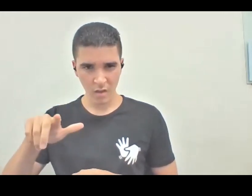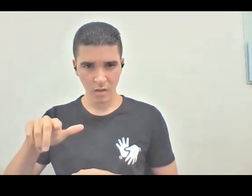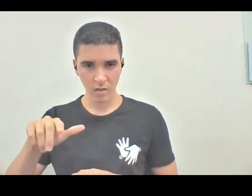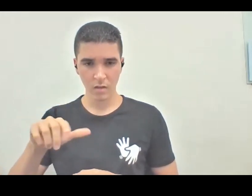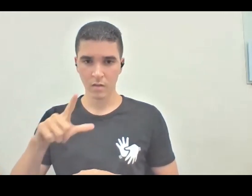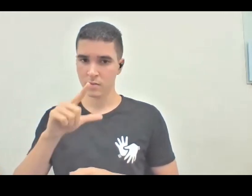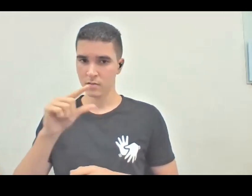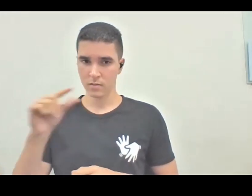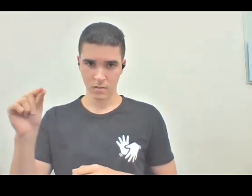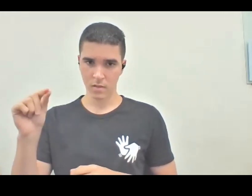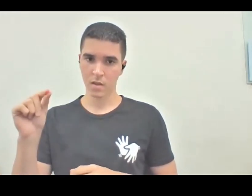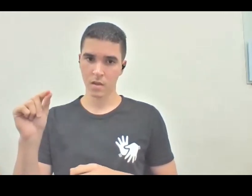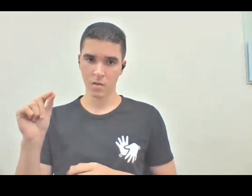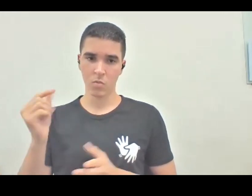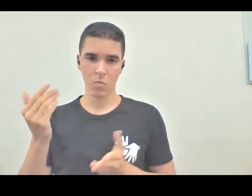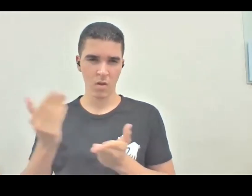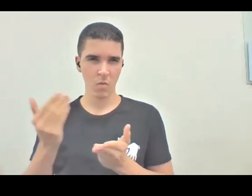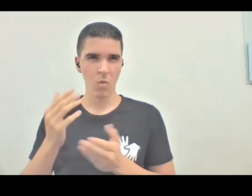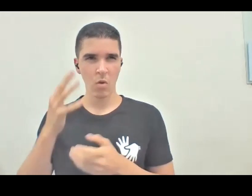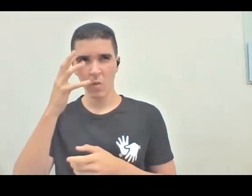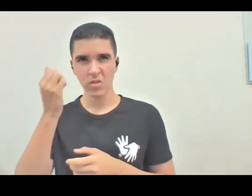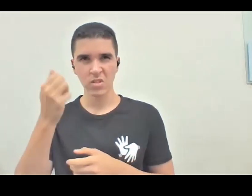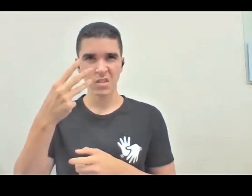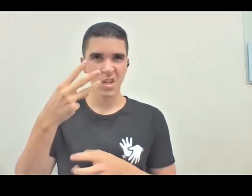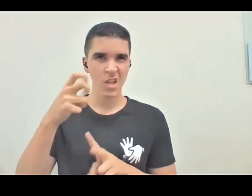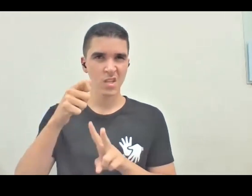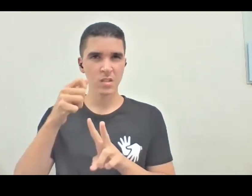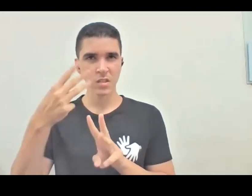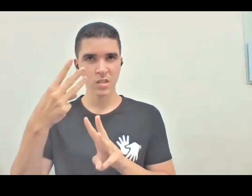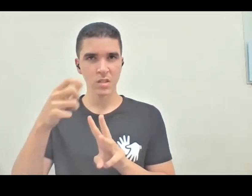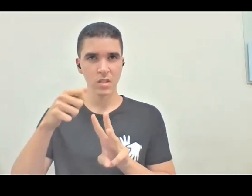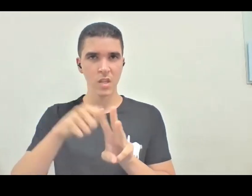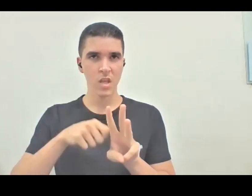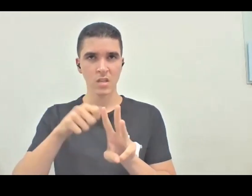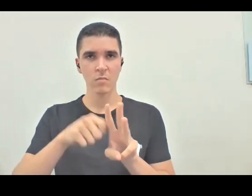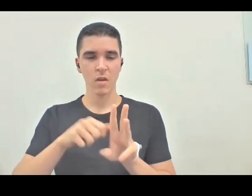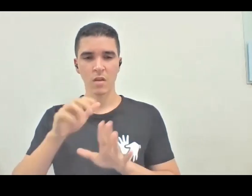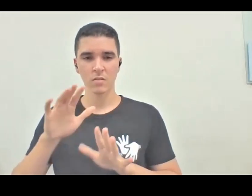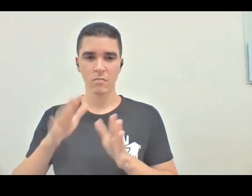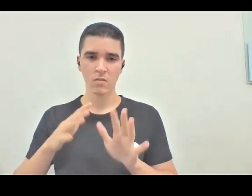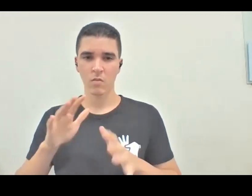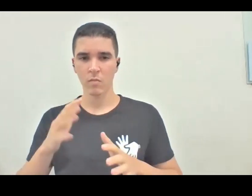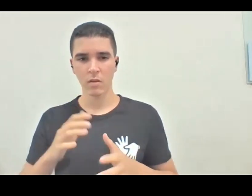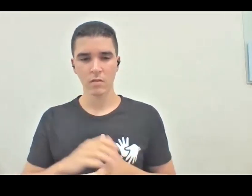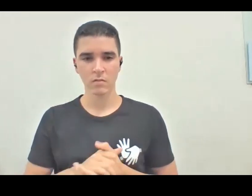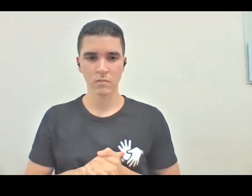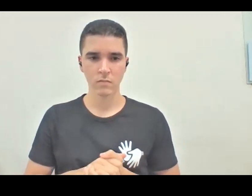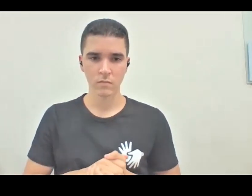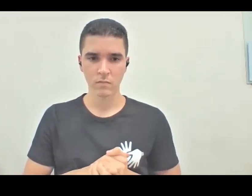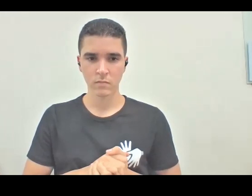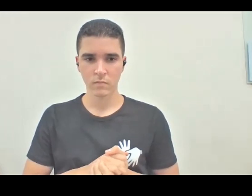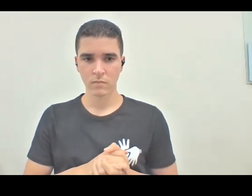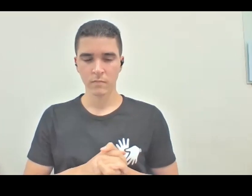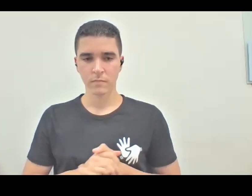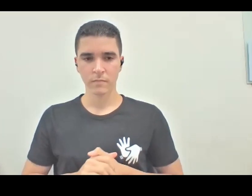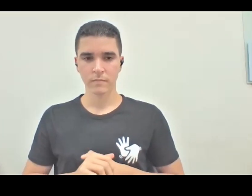Saiu recentemente, viu, Bel, faz acho que uns três meses, mais ou menos, saiu muito do Man. Tá, mas enquanto ele